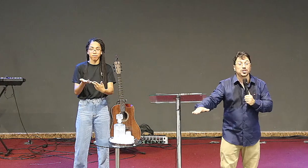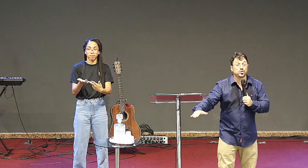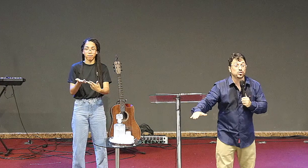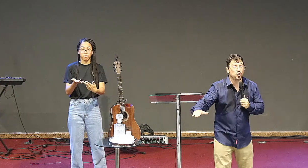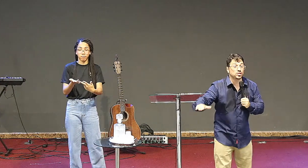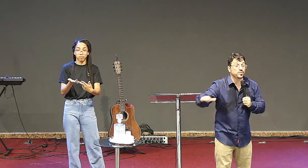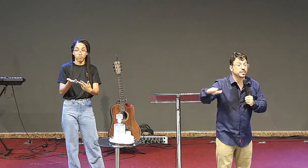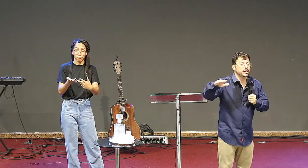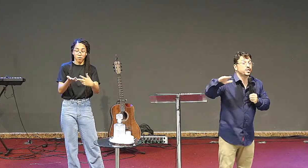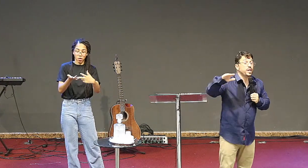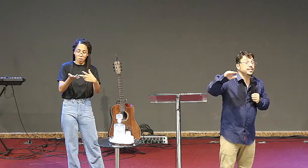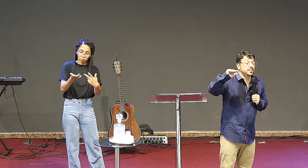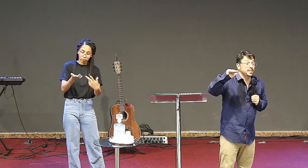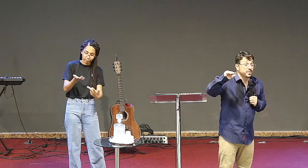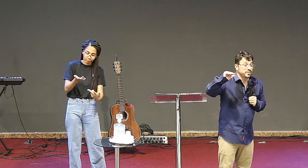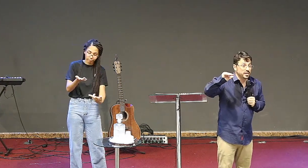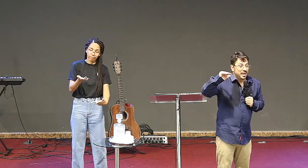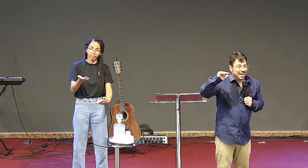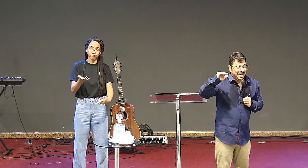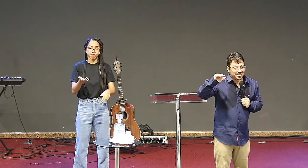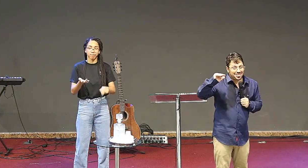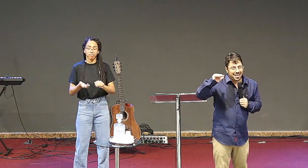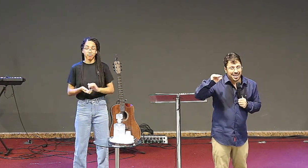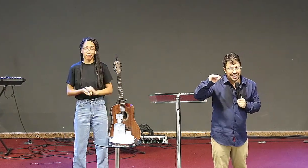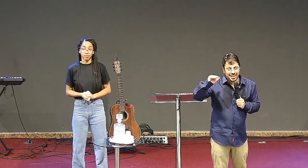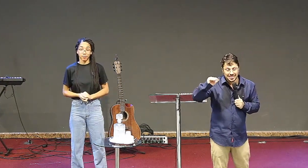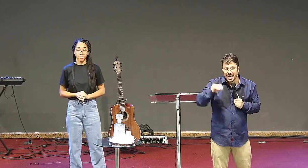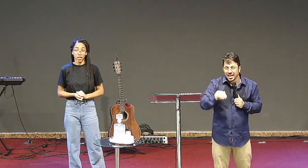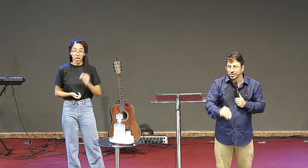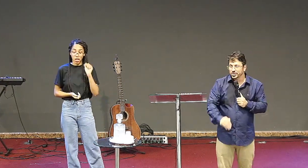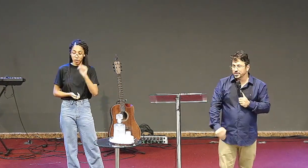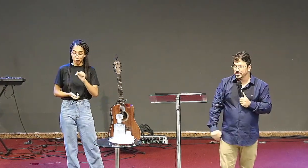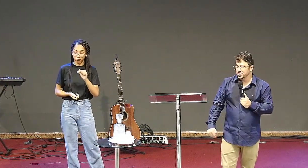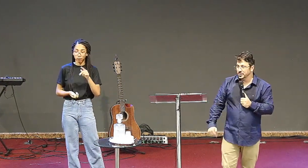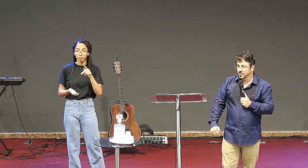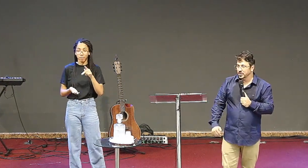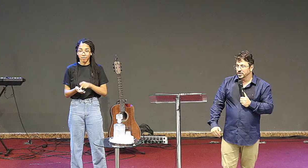baixo de onde você já esteve essa é a realidade